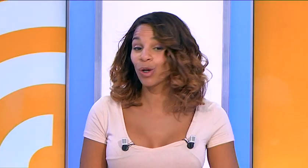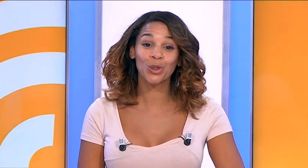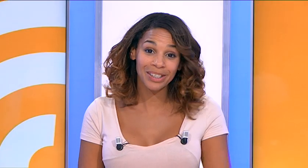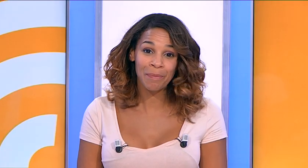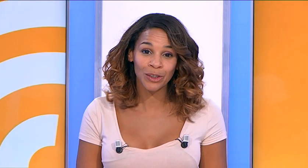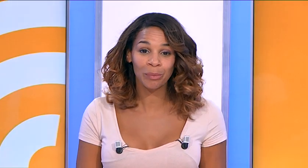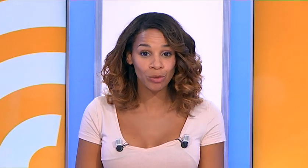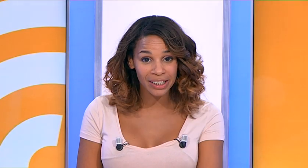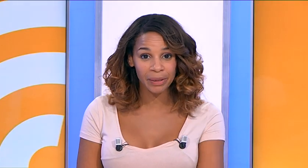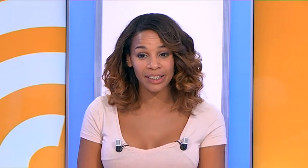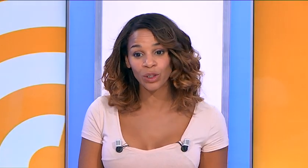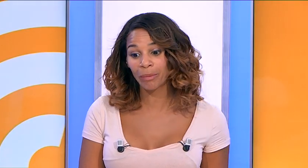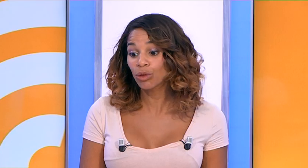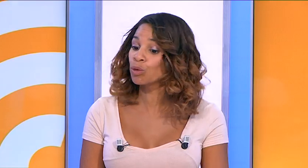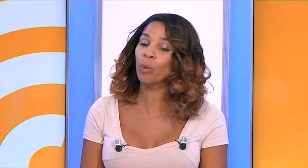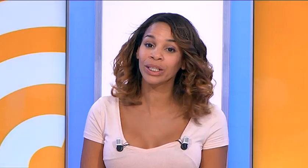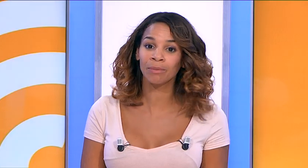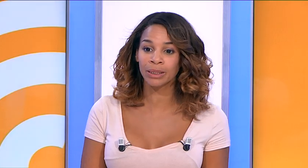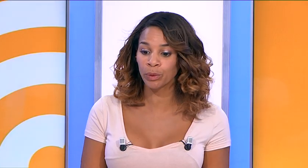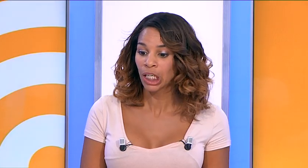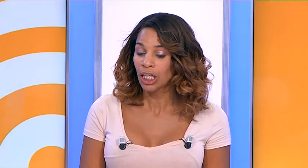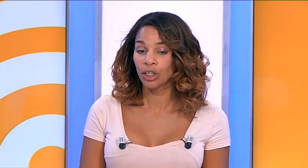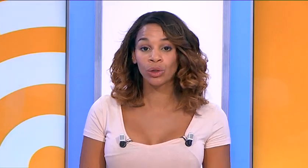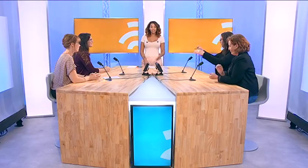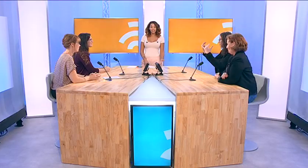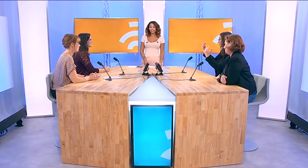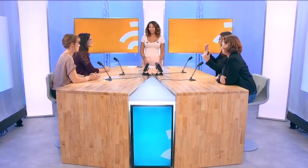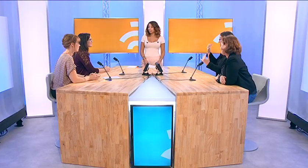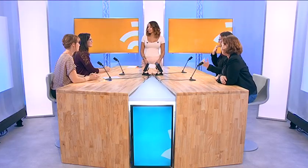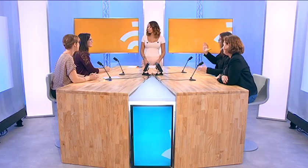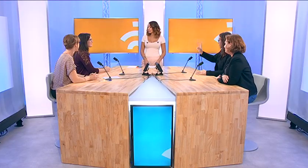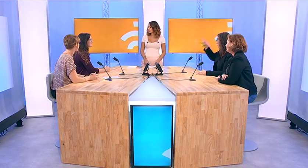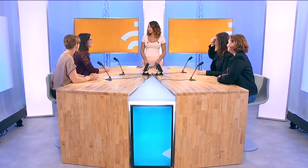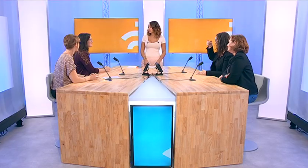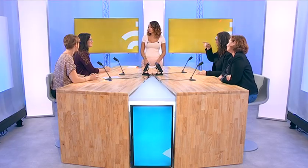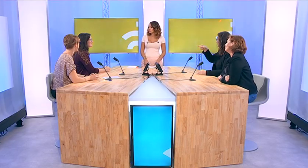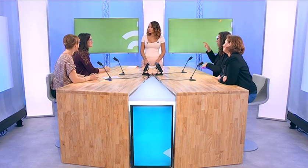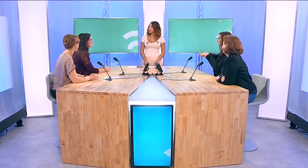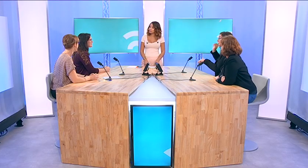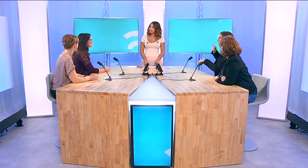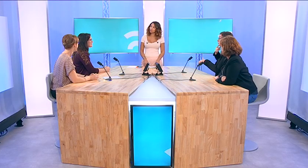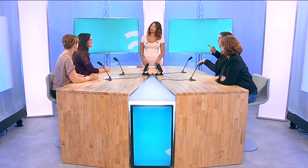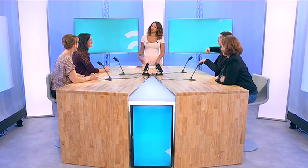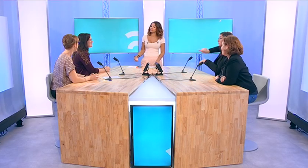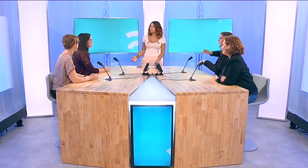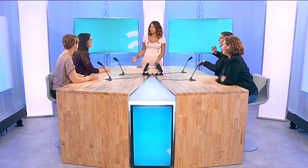moi, je le sais maintenant, mais vous, téléspectateurs, j'aimerais que vous compreniez un petit peu le quotidien des personnes sourdes et malentendantes. Et j'aimerais, Sophie, que vous nous expliquiez